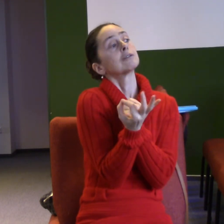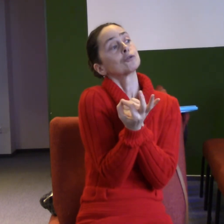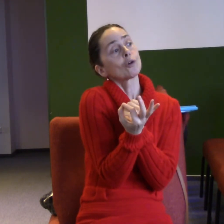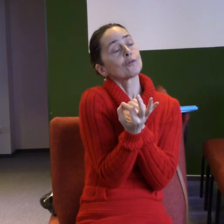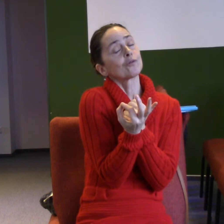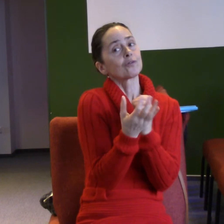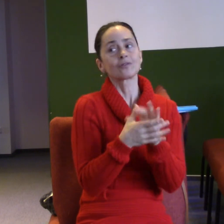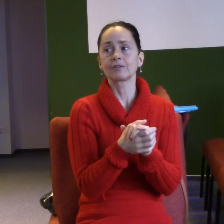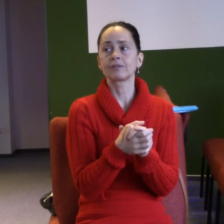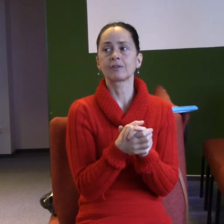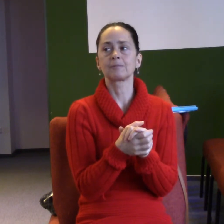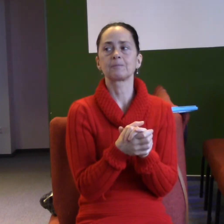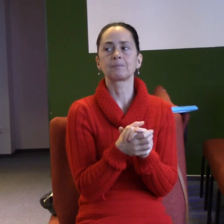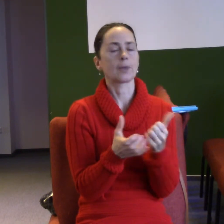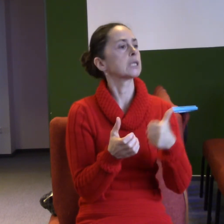A je na úplně z prvních věcí je radost.